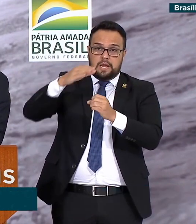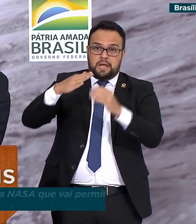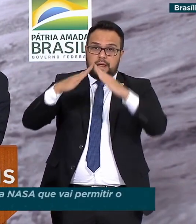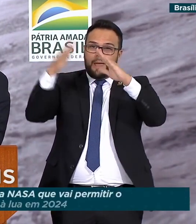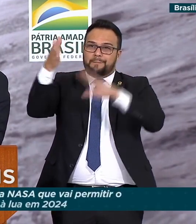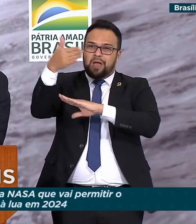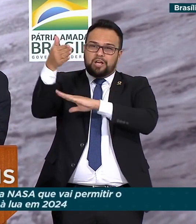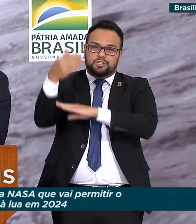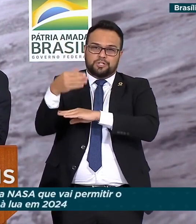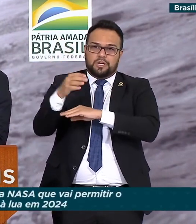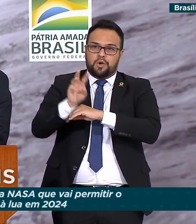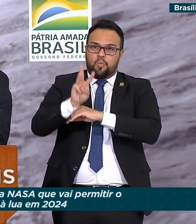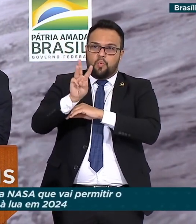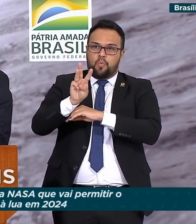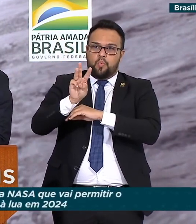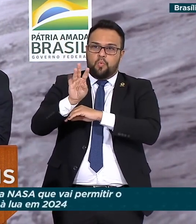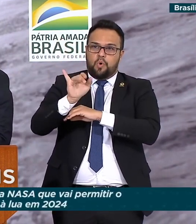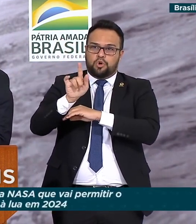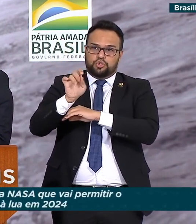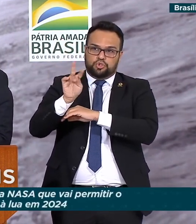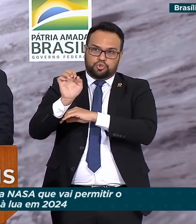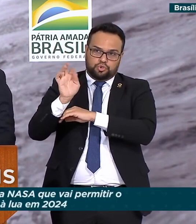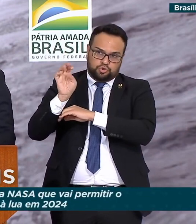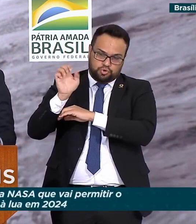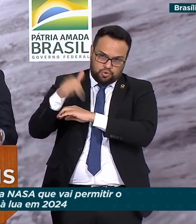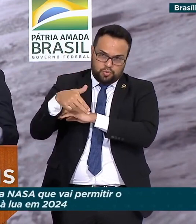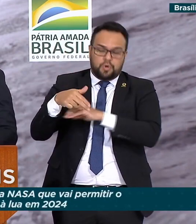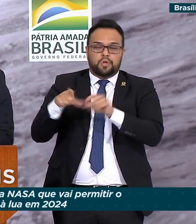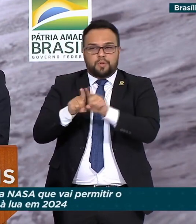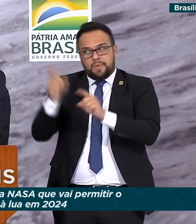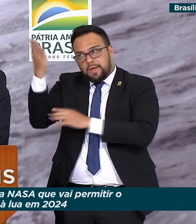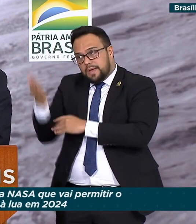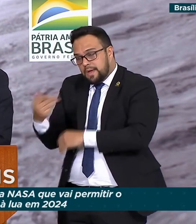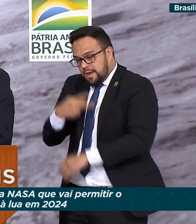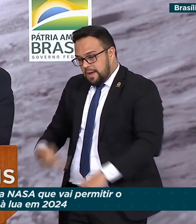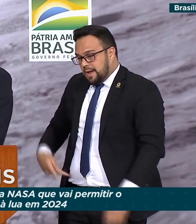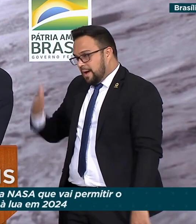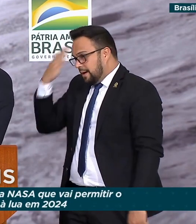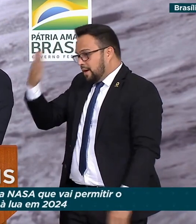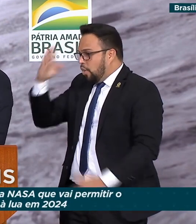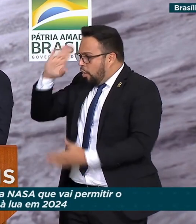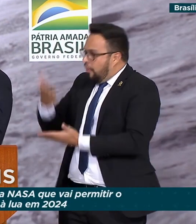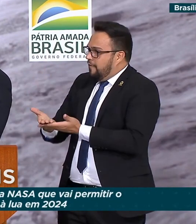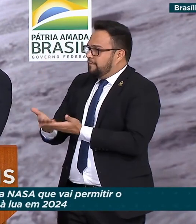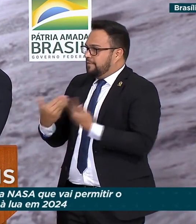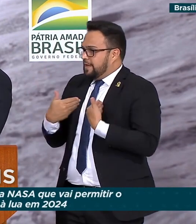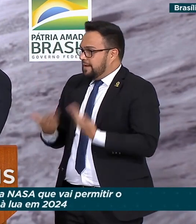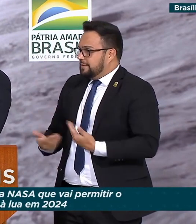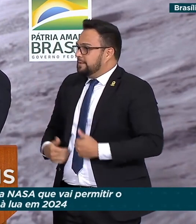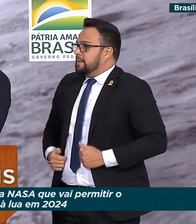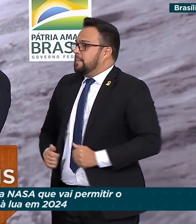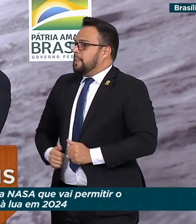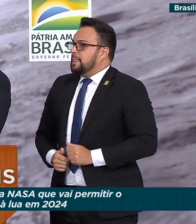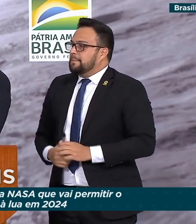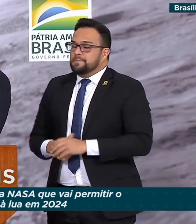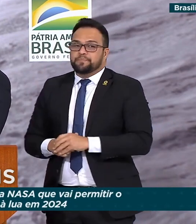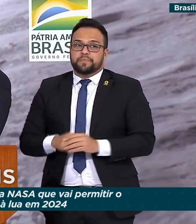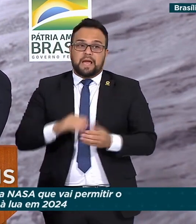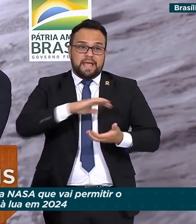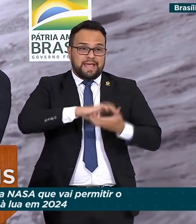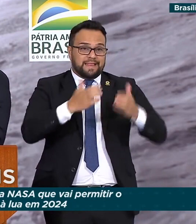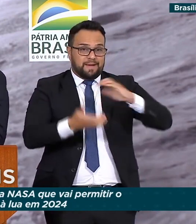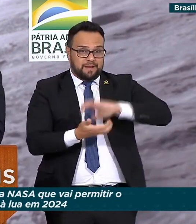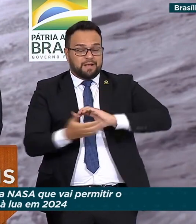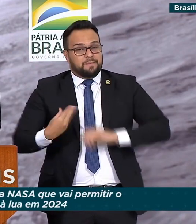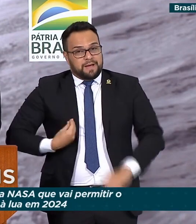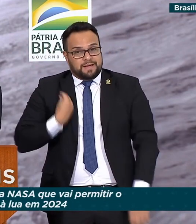embaixador Nestor Foster. Queria agradecer a vossa excelência, presidente, pela confiança. O Itamaraty participa aqui,